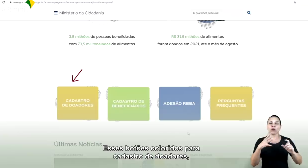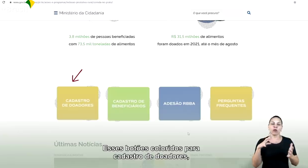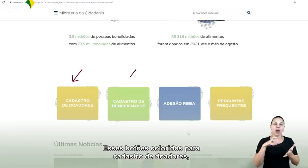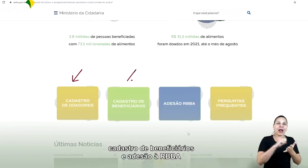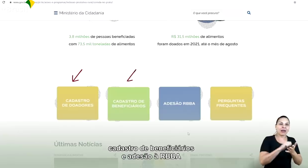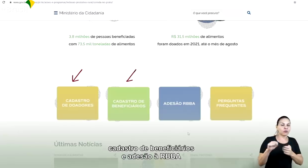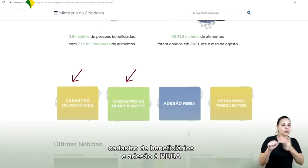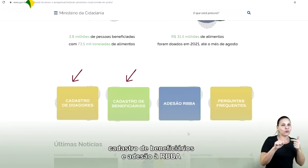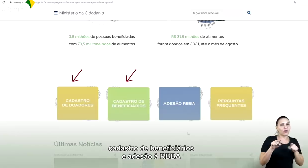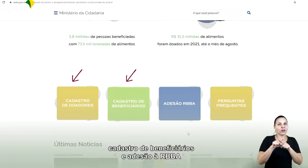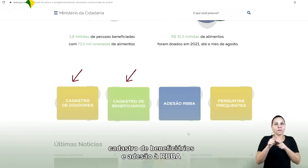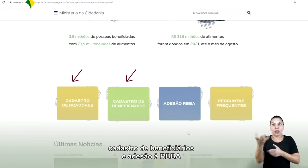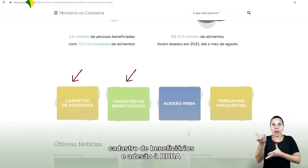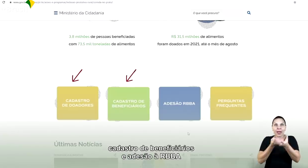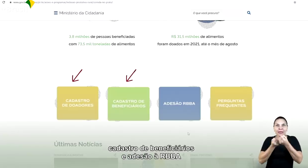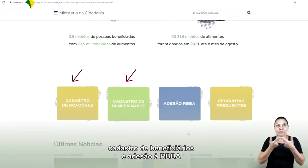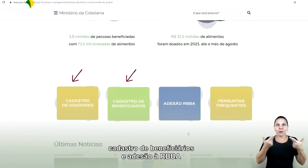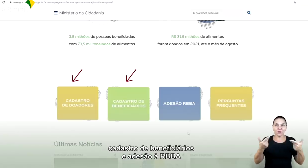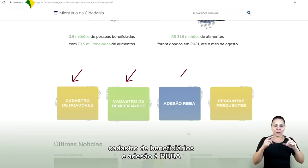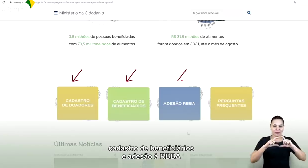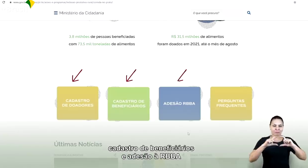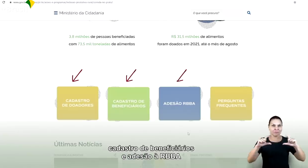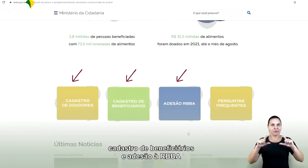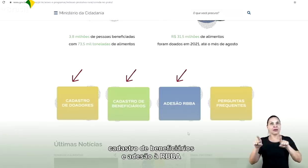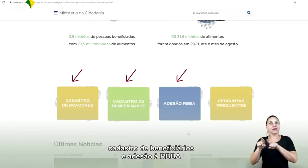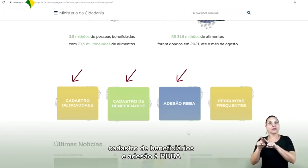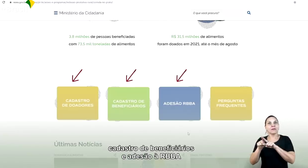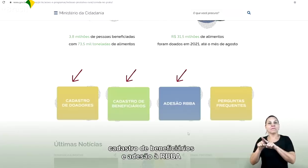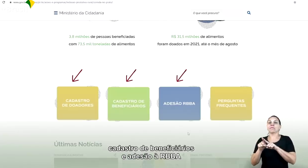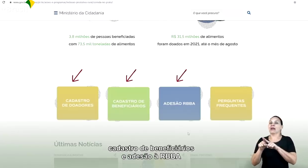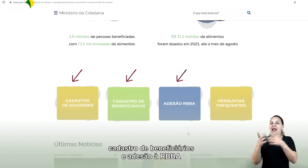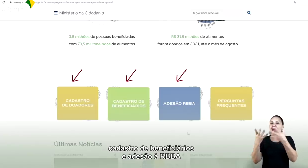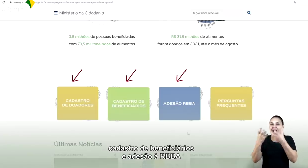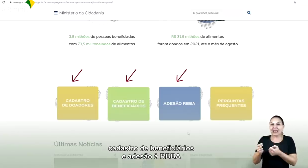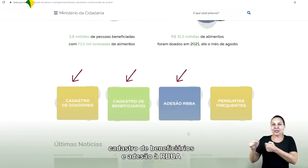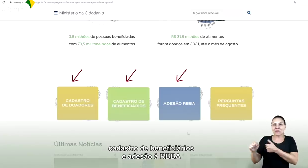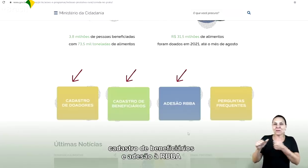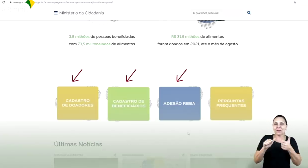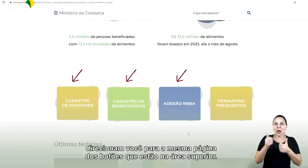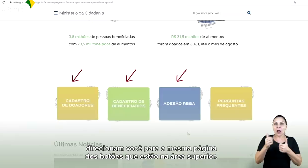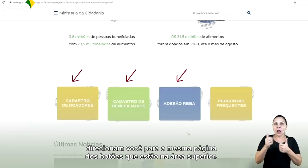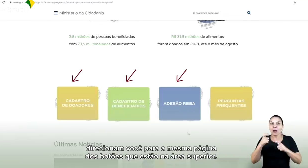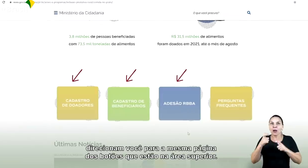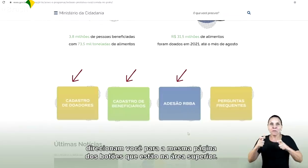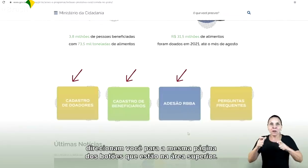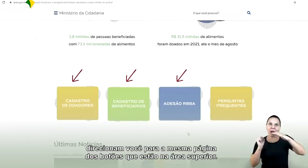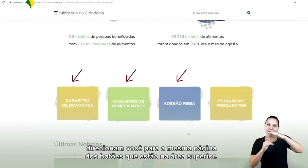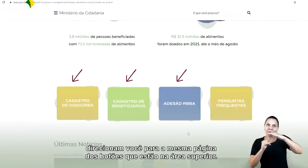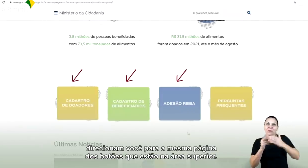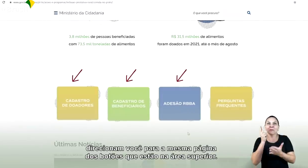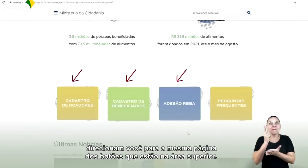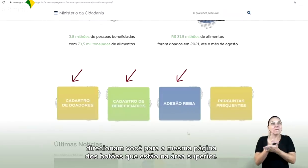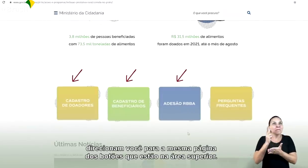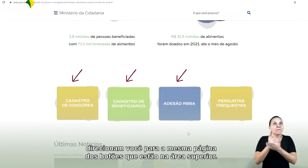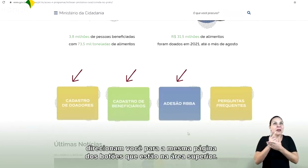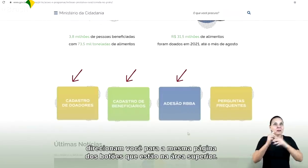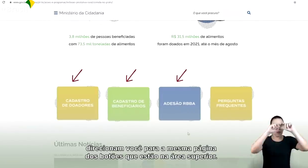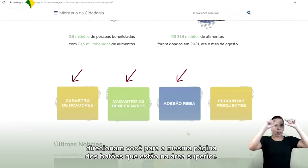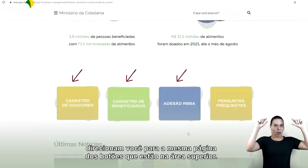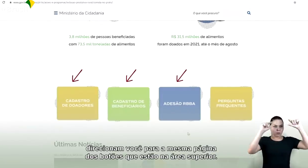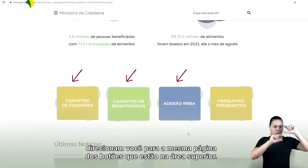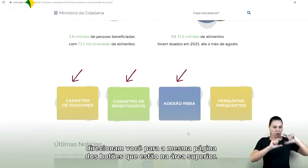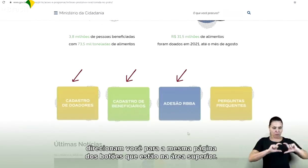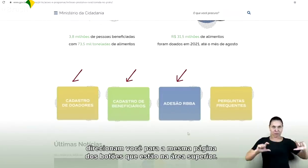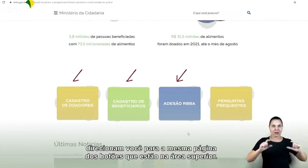doadores, cadastro de beneficiários e adesão à Rede Brasileira de Bancos de Alimentos direcionam você para a mesma página dos